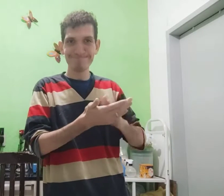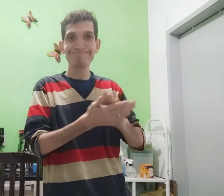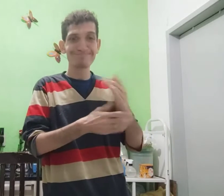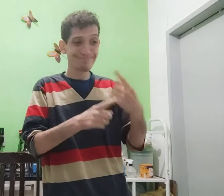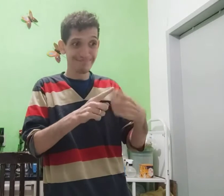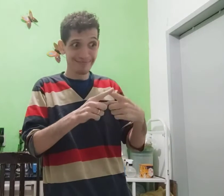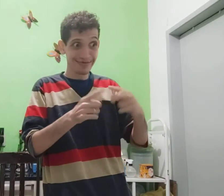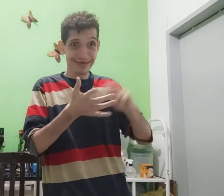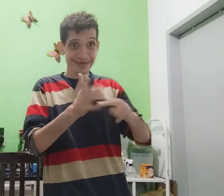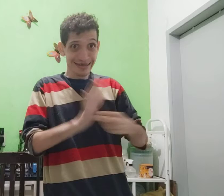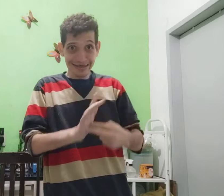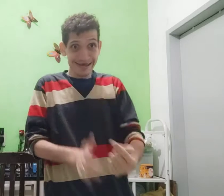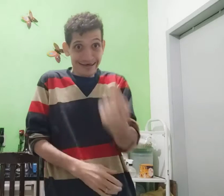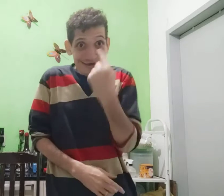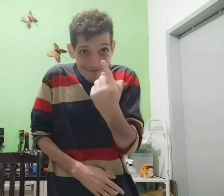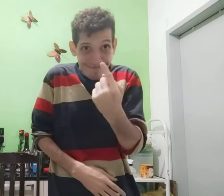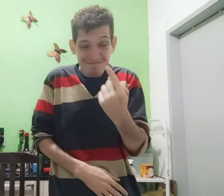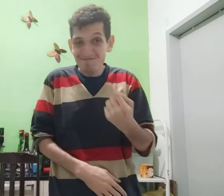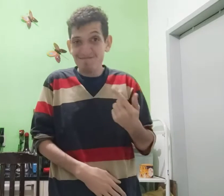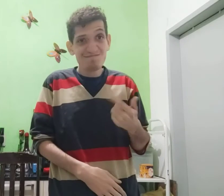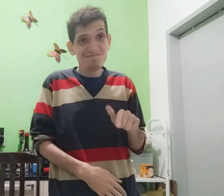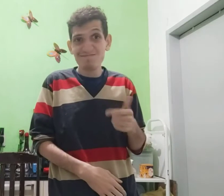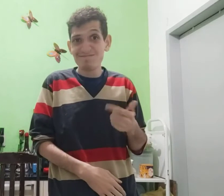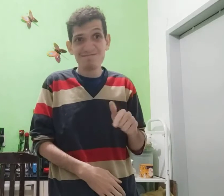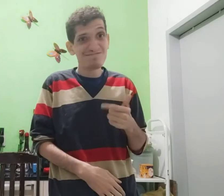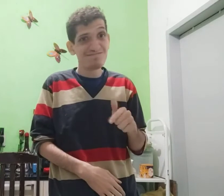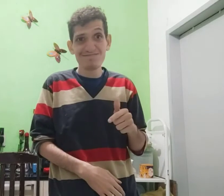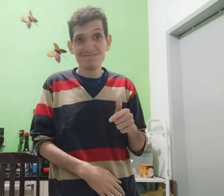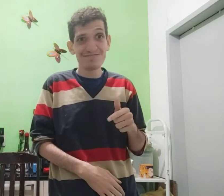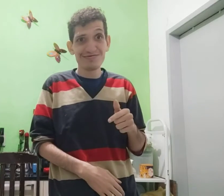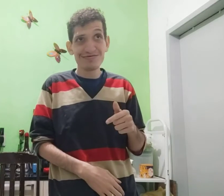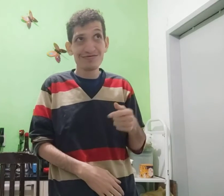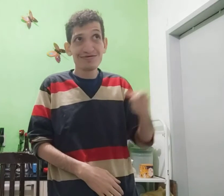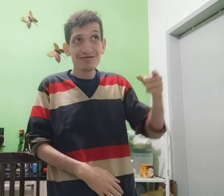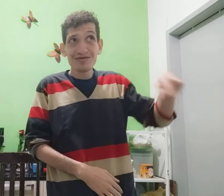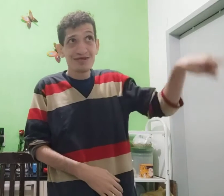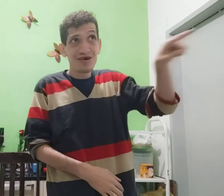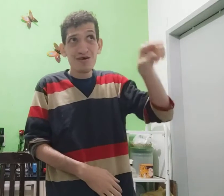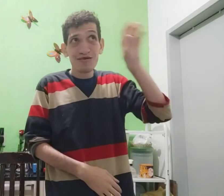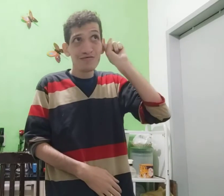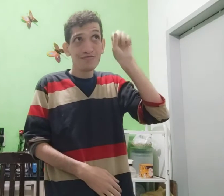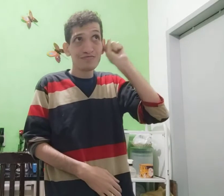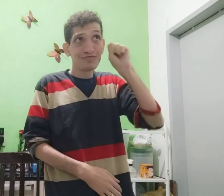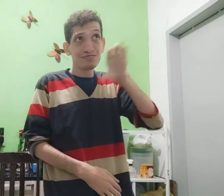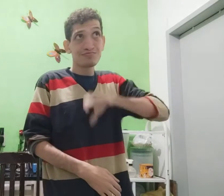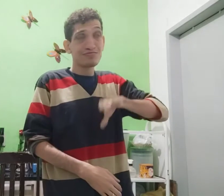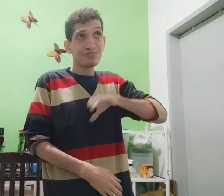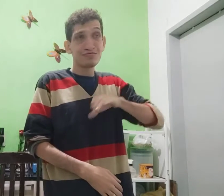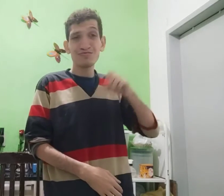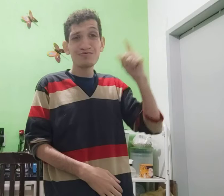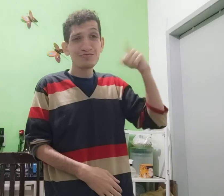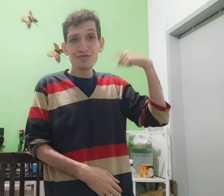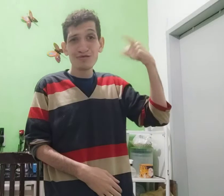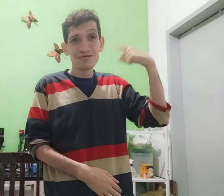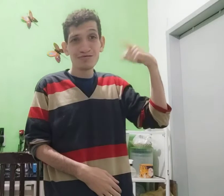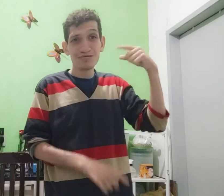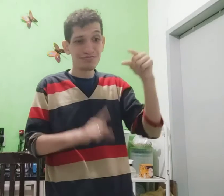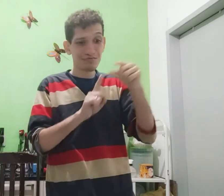chato é porque Fiquei que cada um, três, não Eles, ouvinte, português,